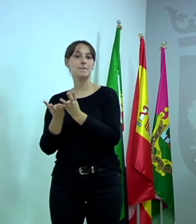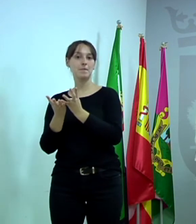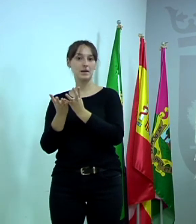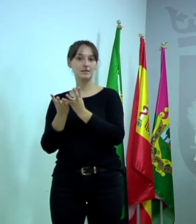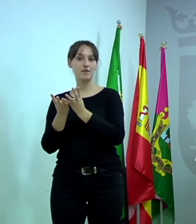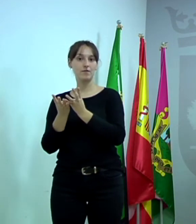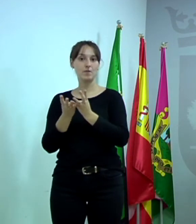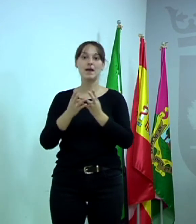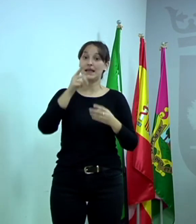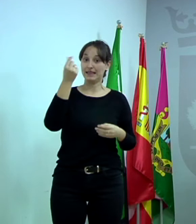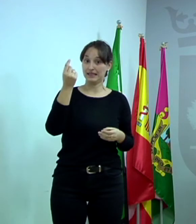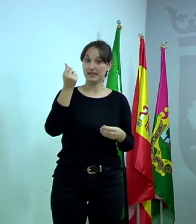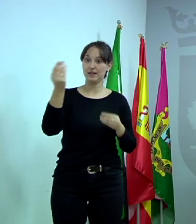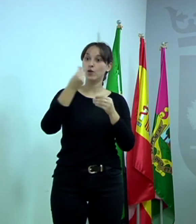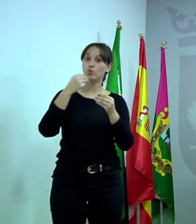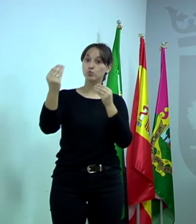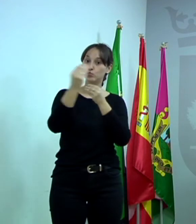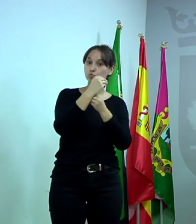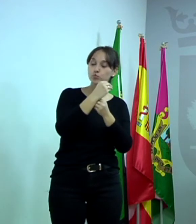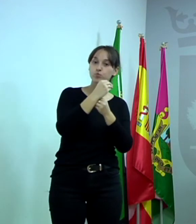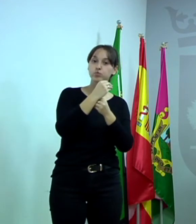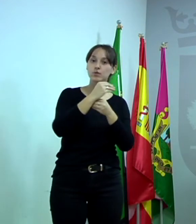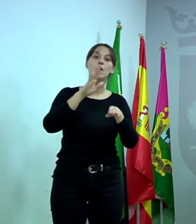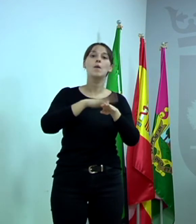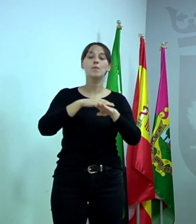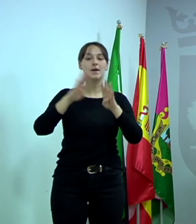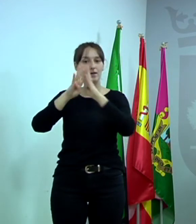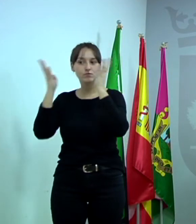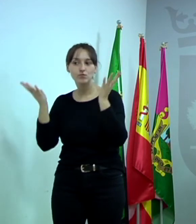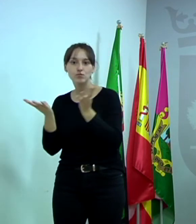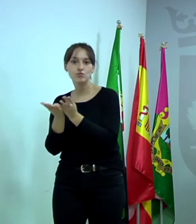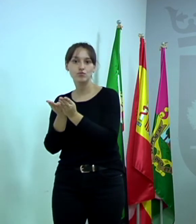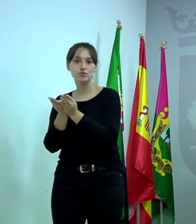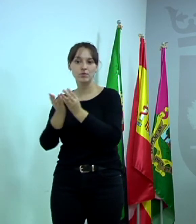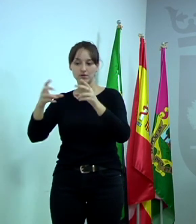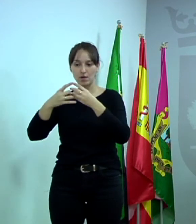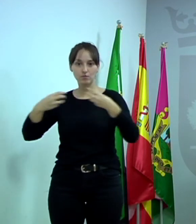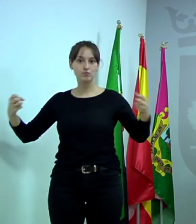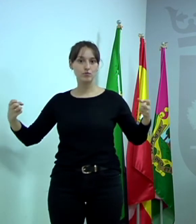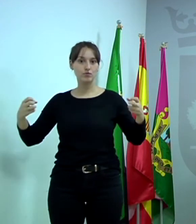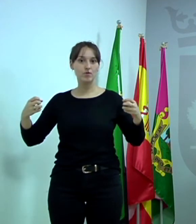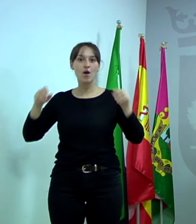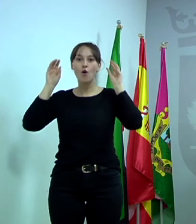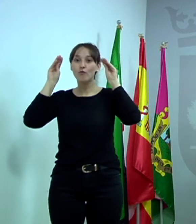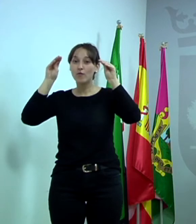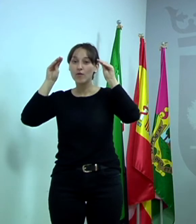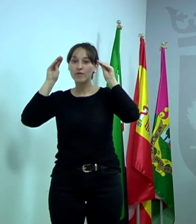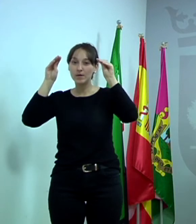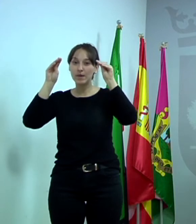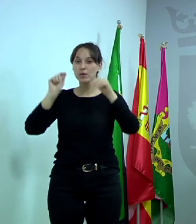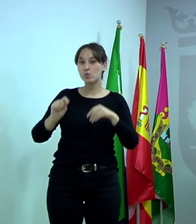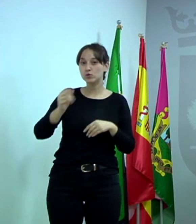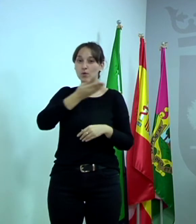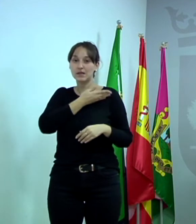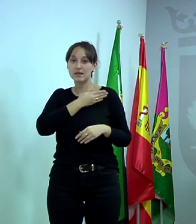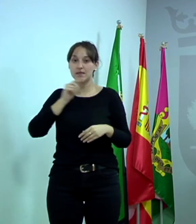llegado. Entonces, lo único que hay que hacer es acceder a formacionigualdad.plasencia.es y ahí viene recogido todo. Te